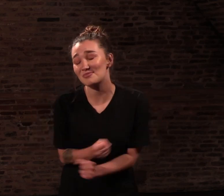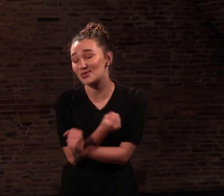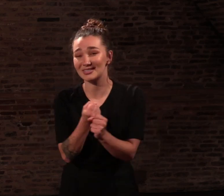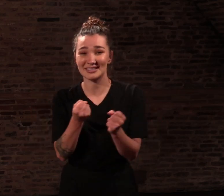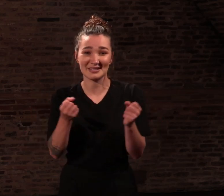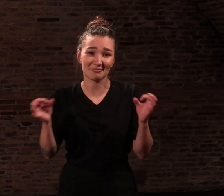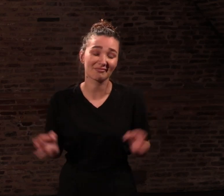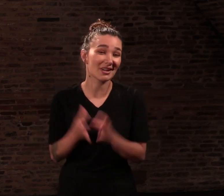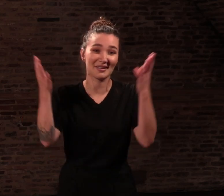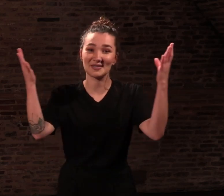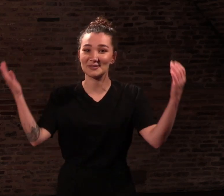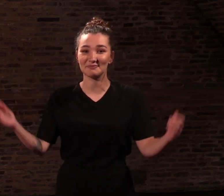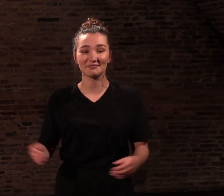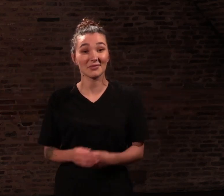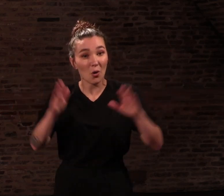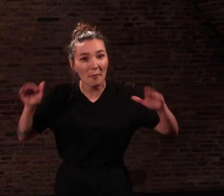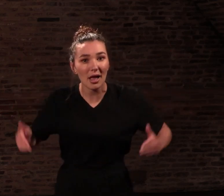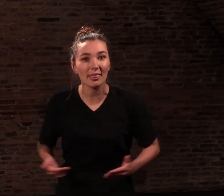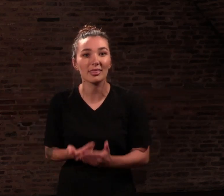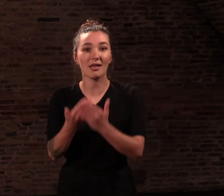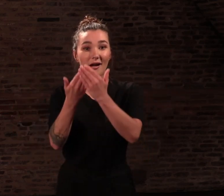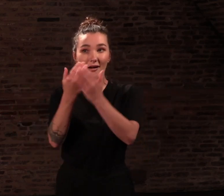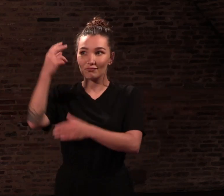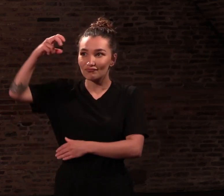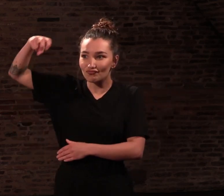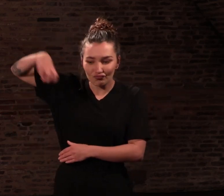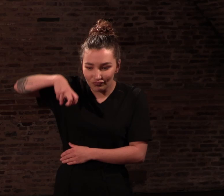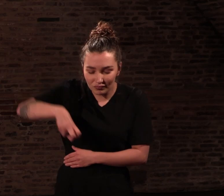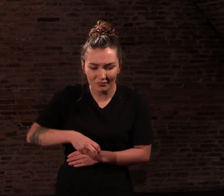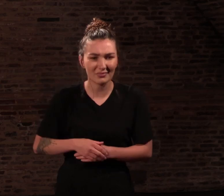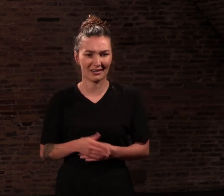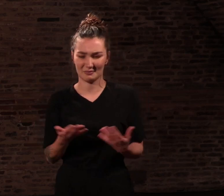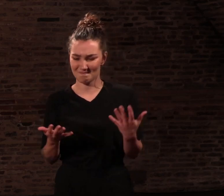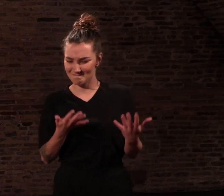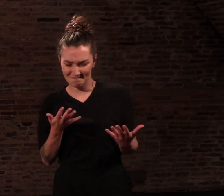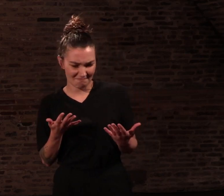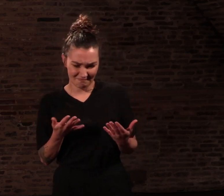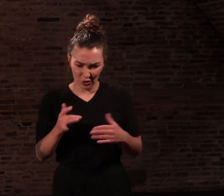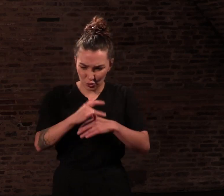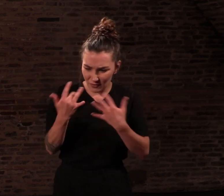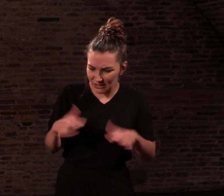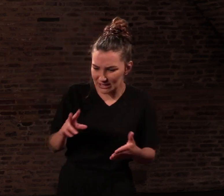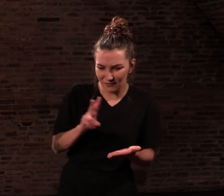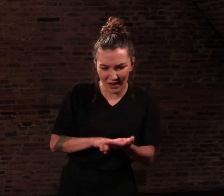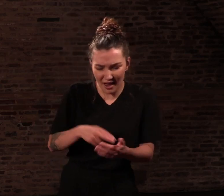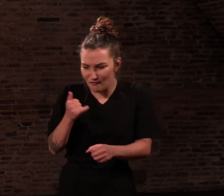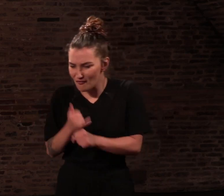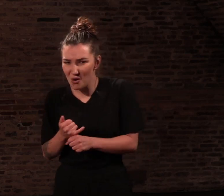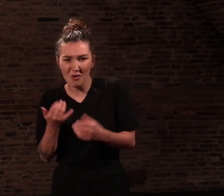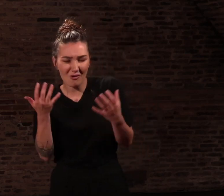au petit matin. Un message clignotait sur chaque pilier. Sophie Kall, fin de nuit